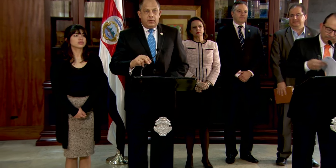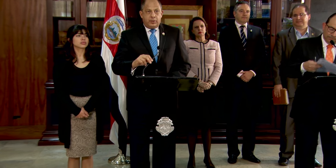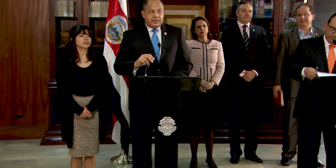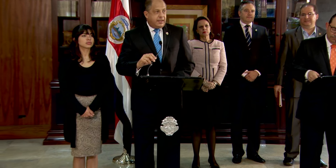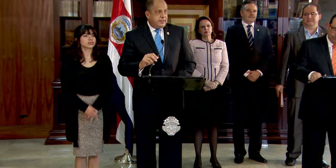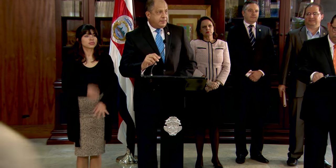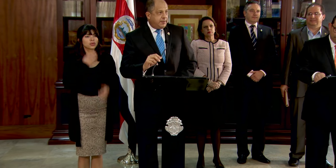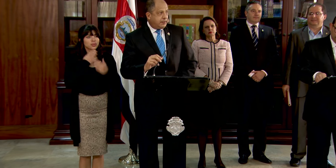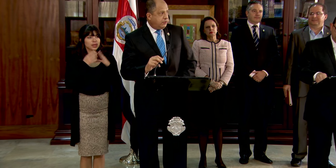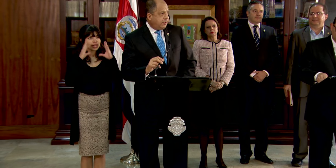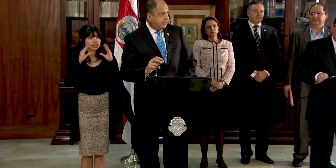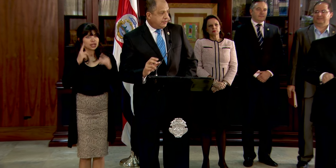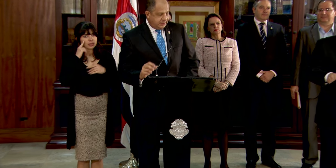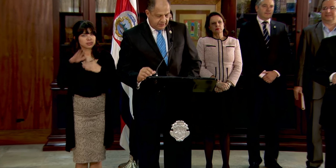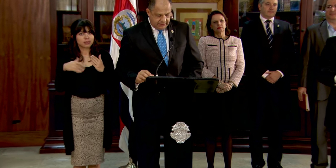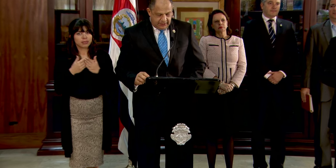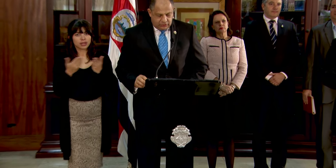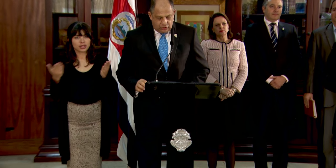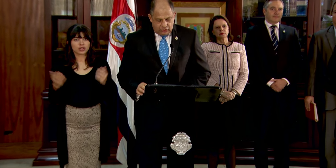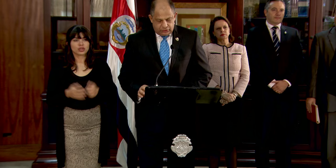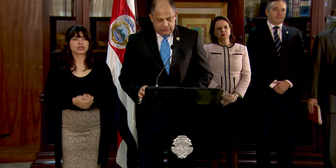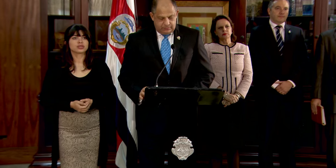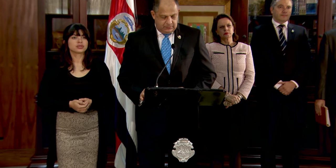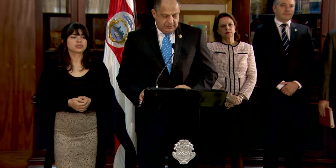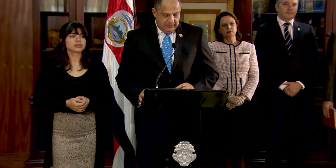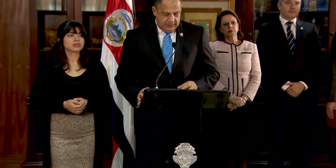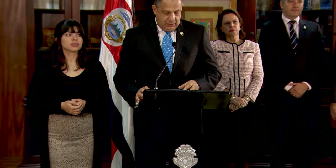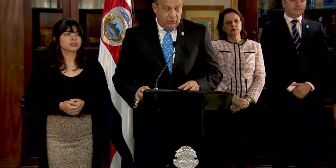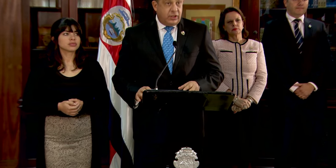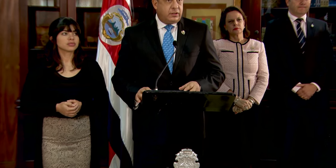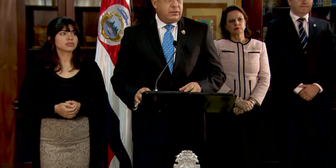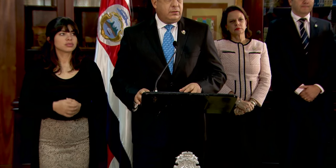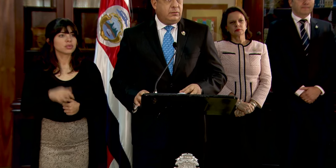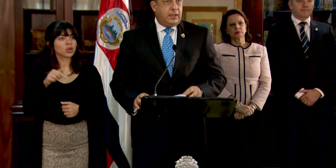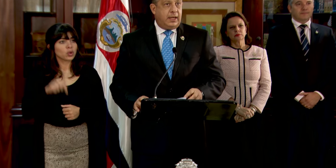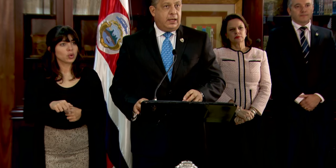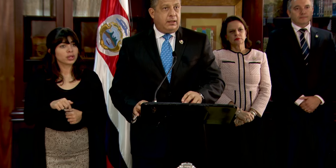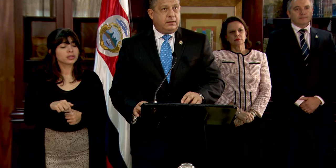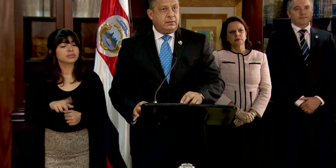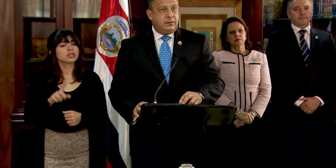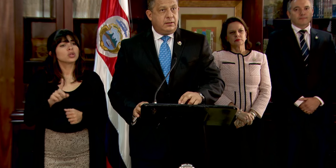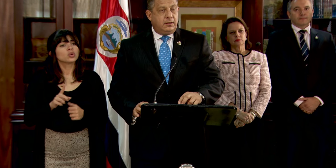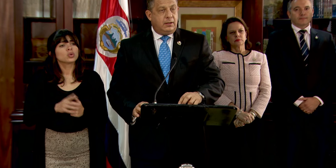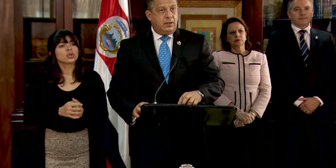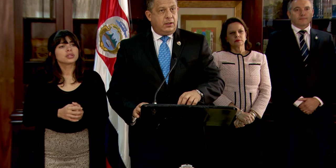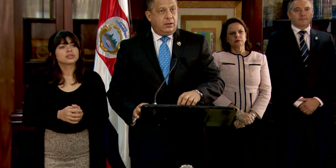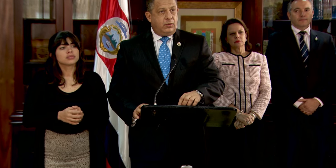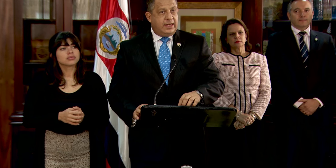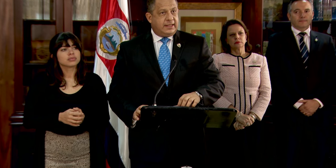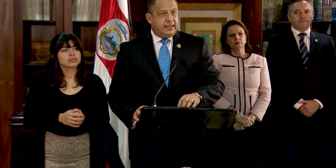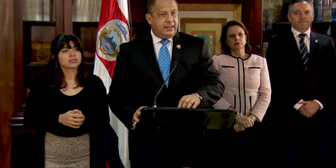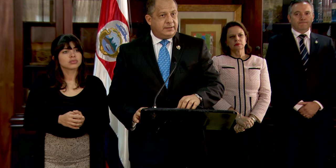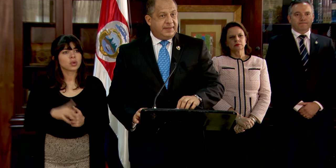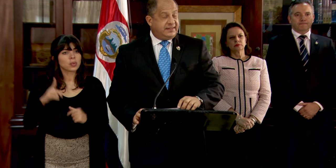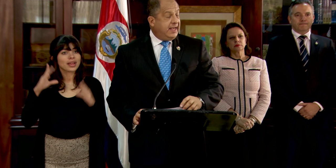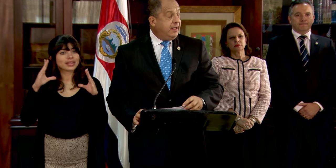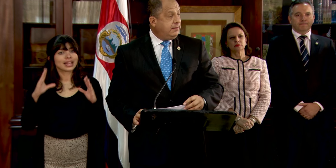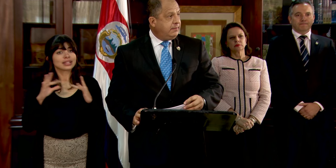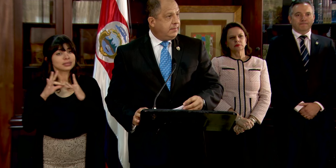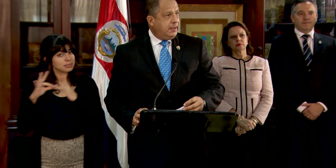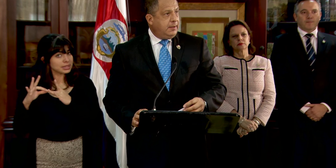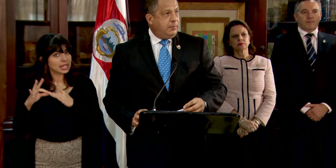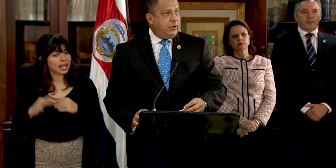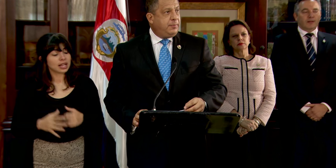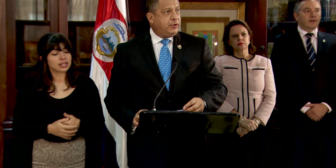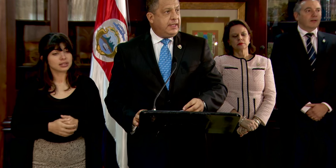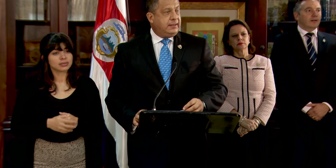Muy buenas tardes para todas y todos. Hoy es una tarde especial,